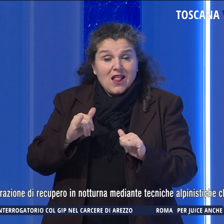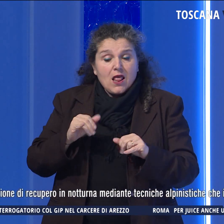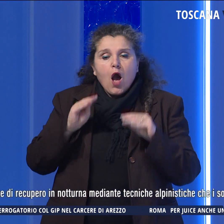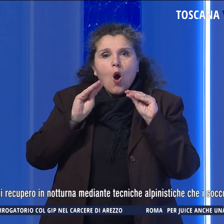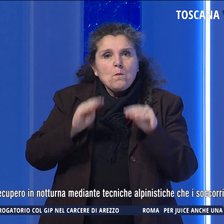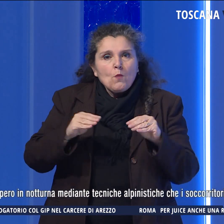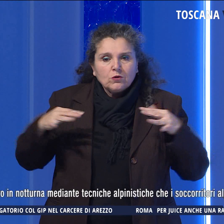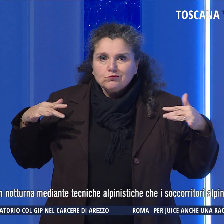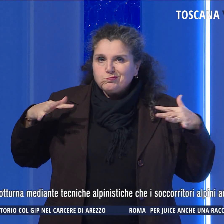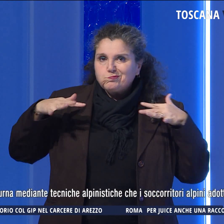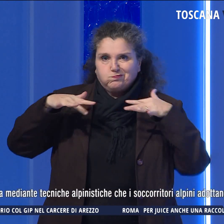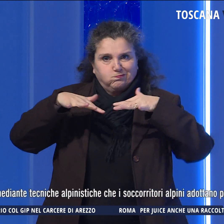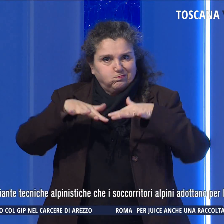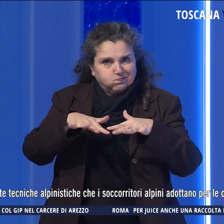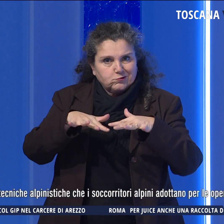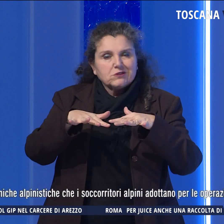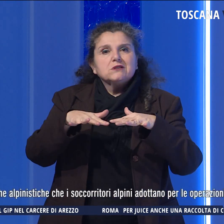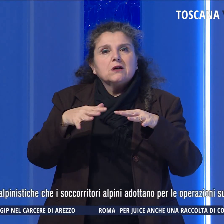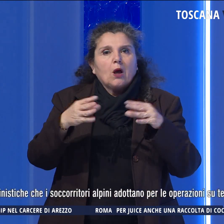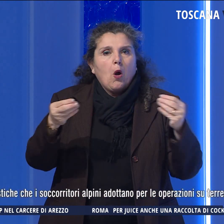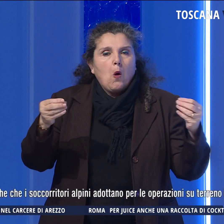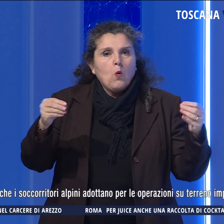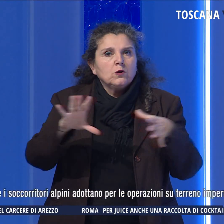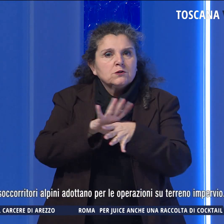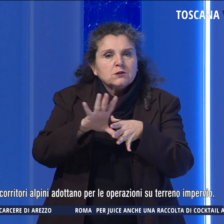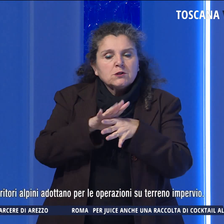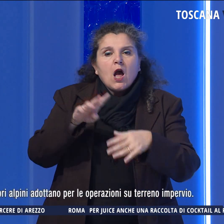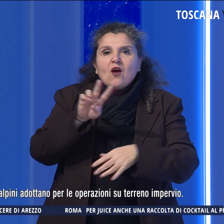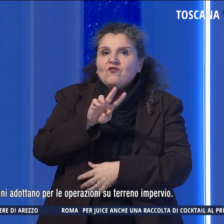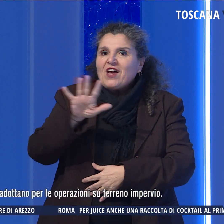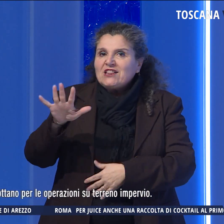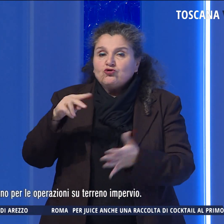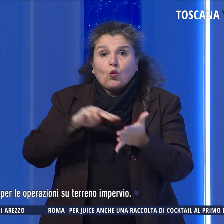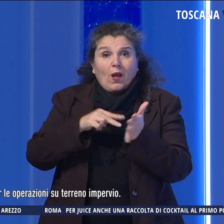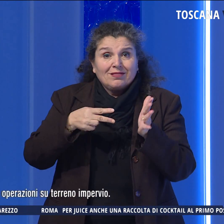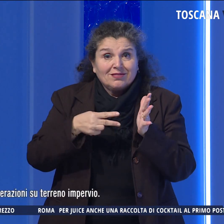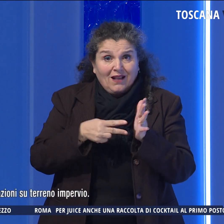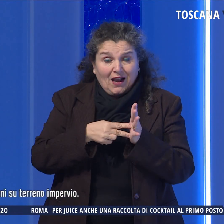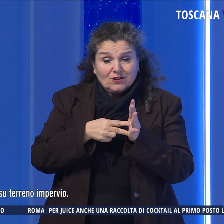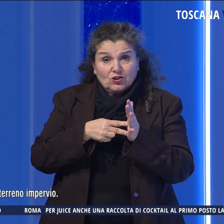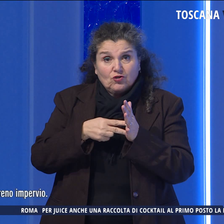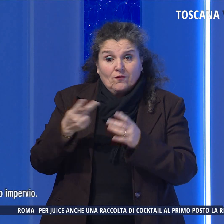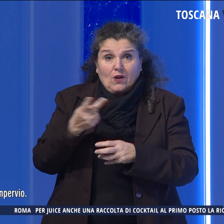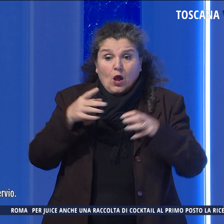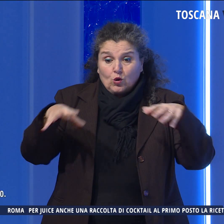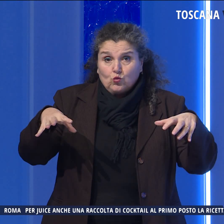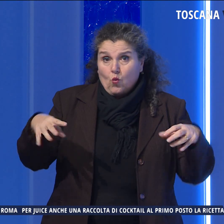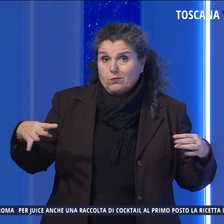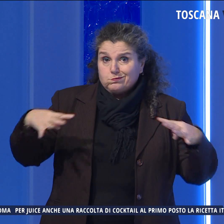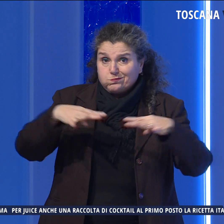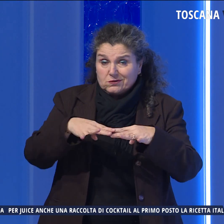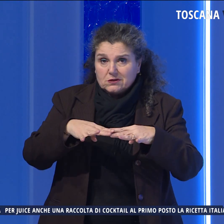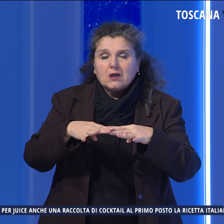sono confluite diverse squadre con 25 tecnici tra le due stazioni, che hanno